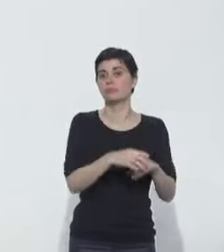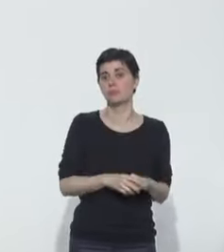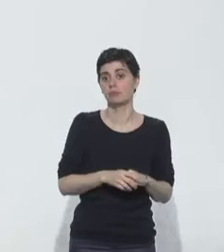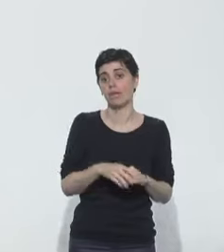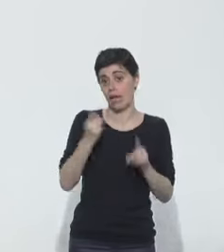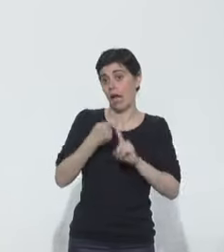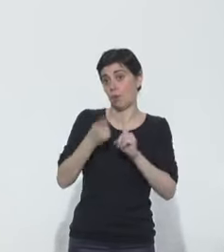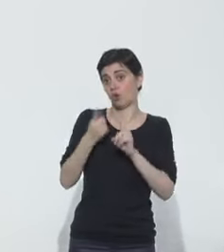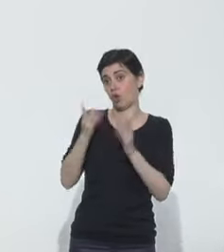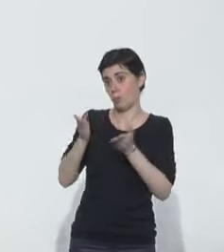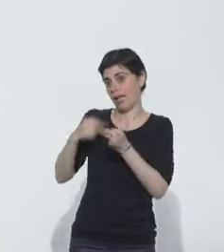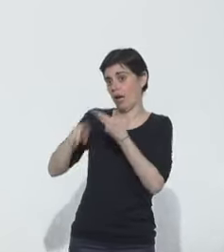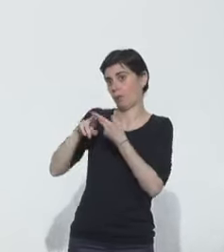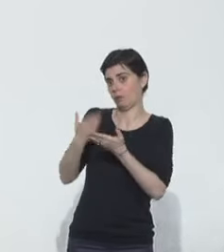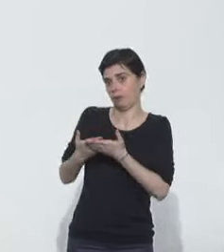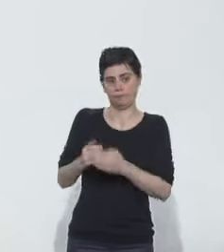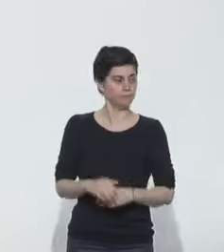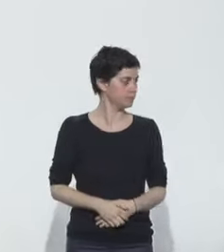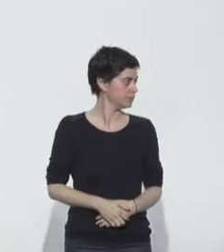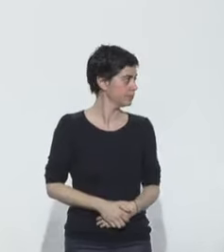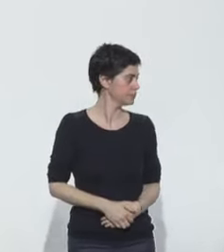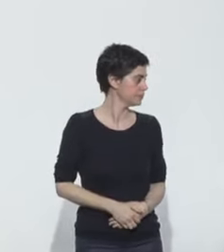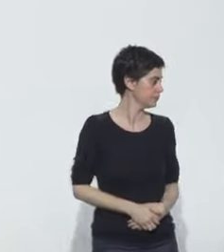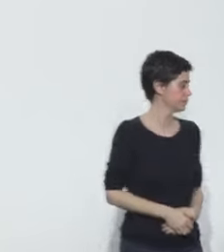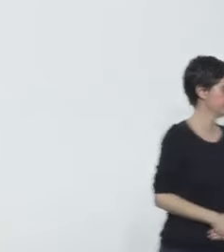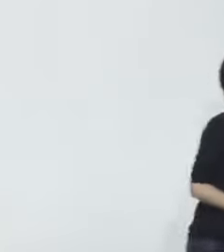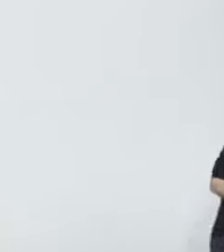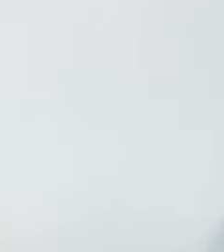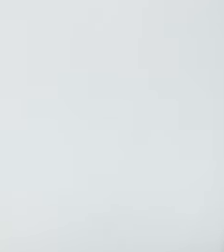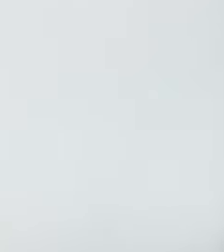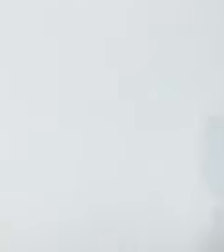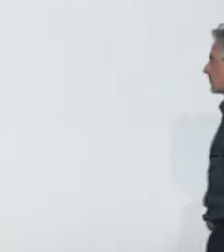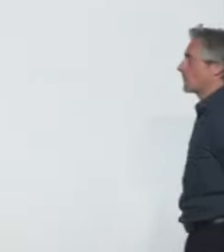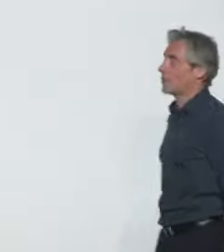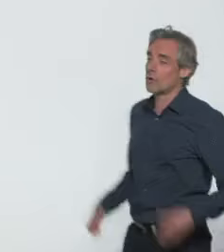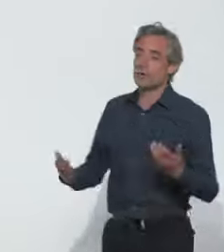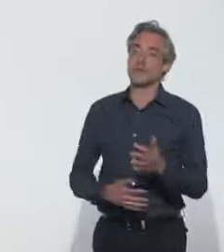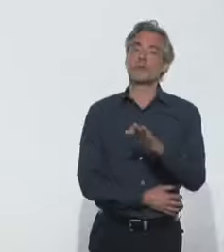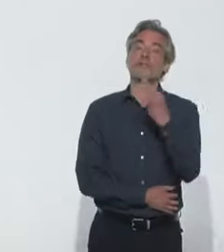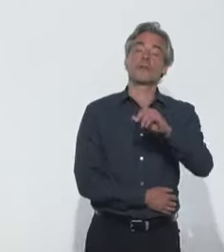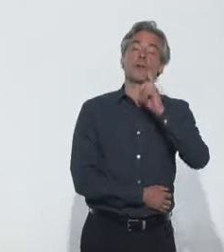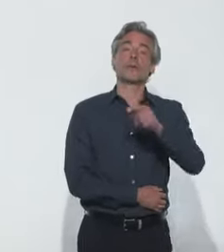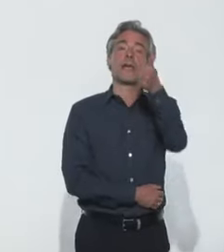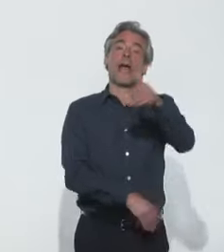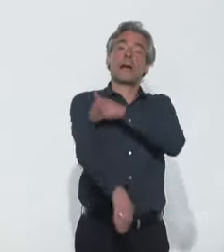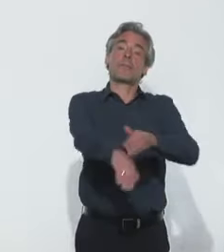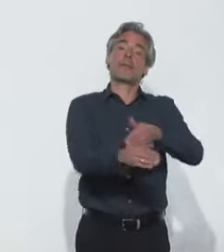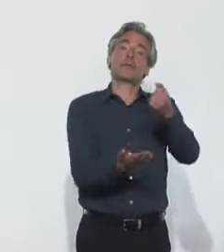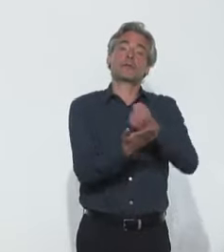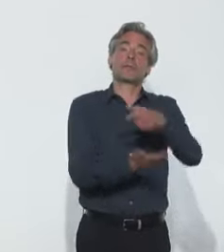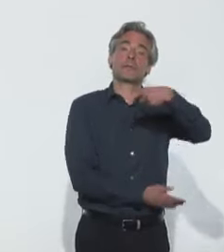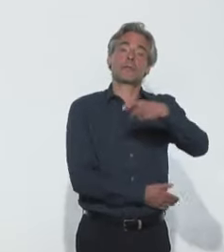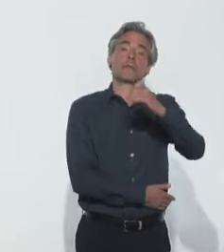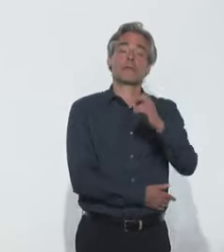hospitalière à la demande d'un établissement de type EHPAD. Une question pour l'usine nouvelle. La France a commandé un million de tests PCR au groupe